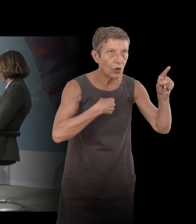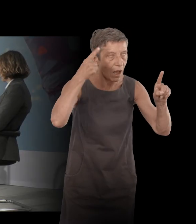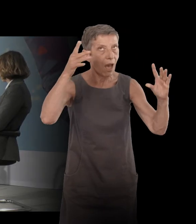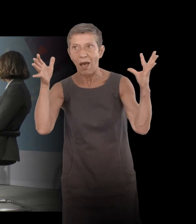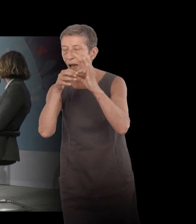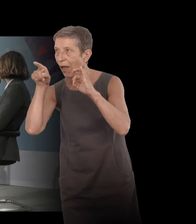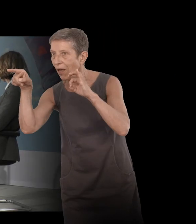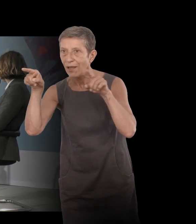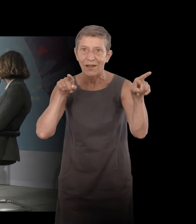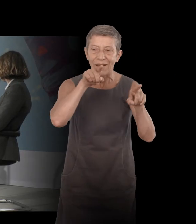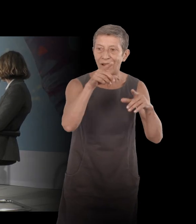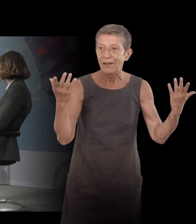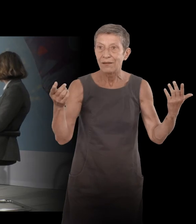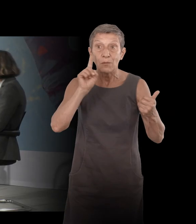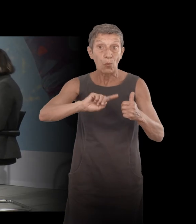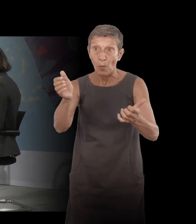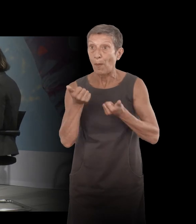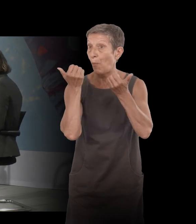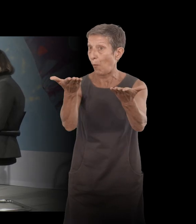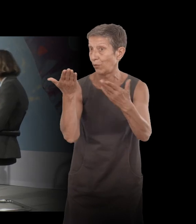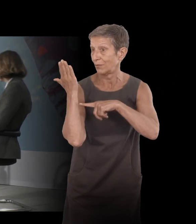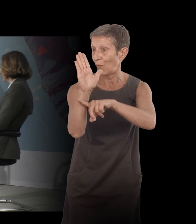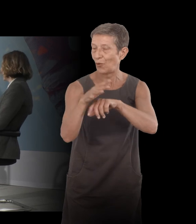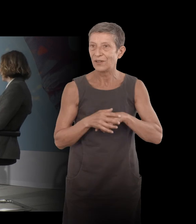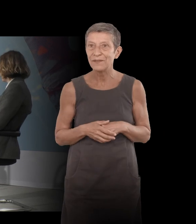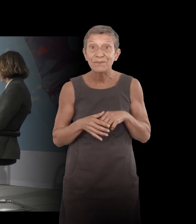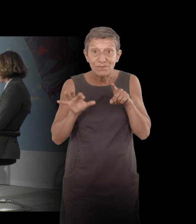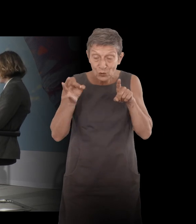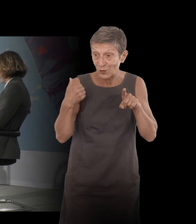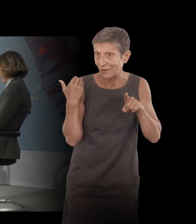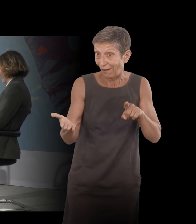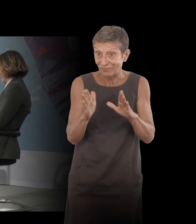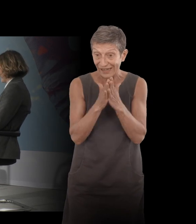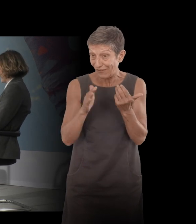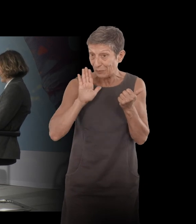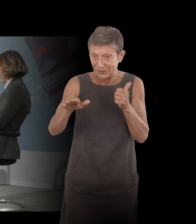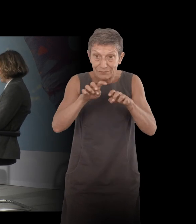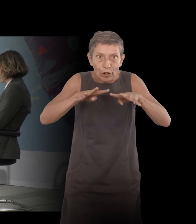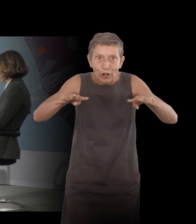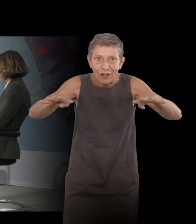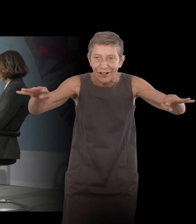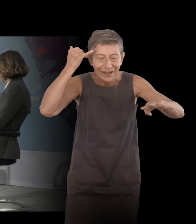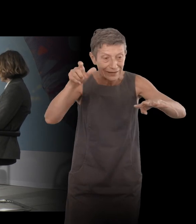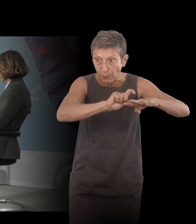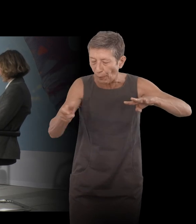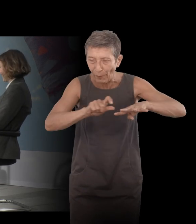les proposer aux autres c'est un livre en rhizome c'est vrai c'est livre d'une certaine manière merci beaucoup en tout cas d'être revenue sous la lumière